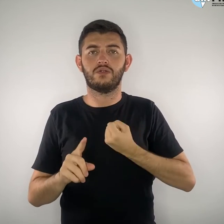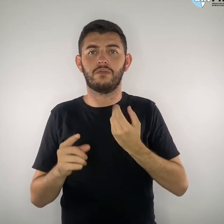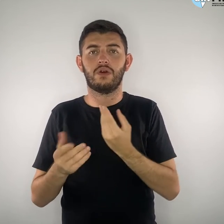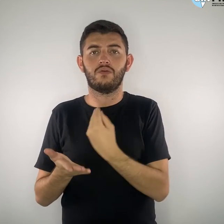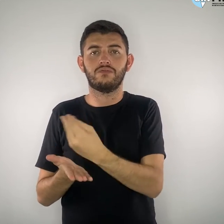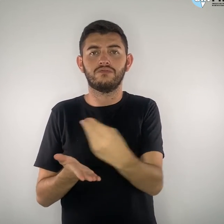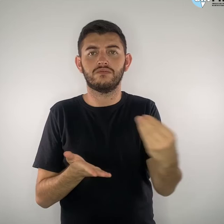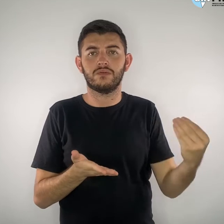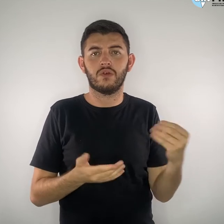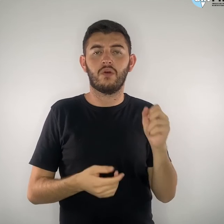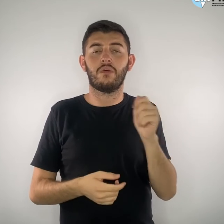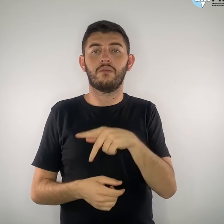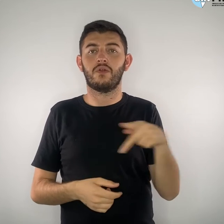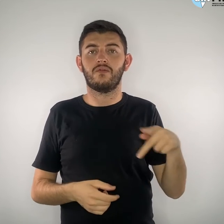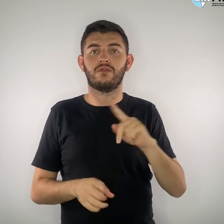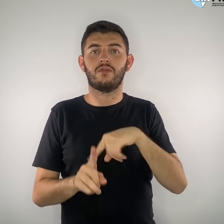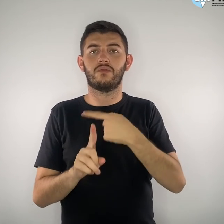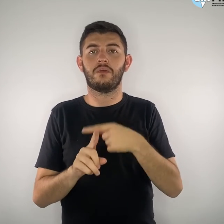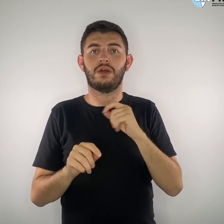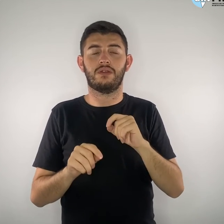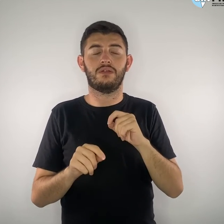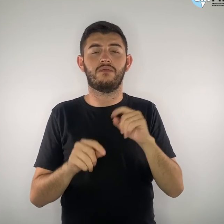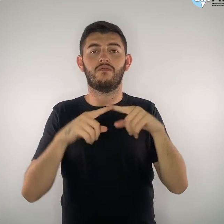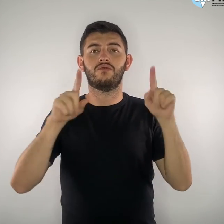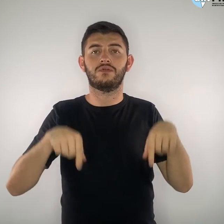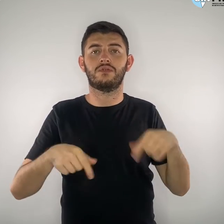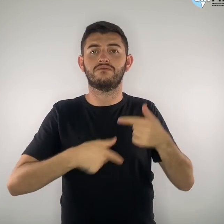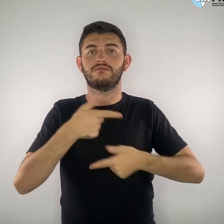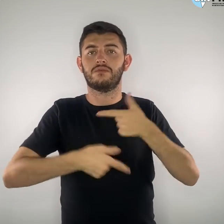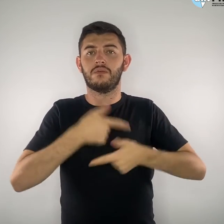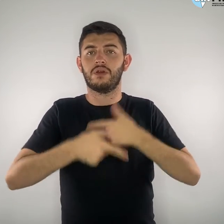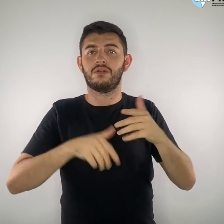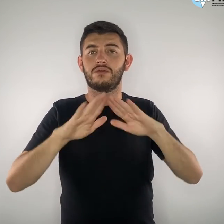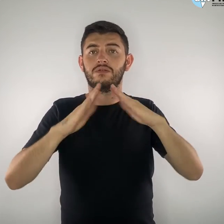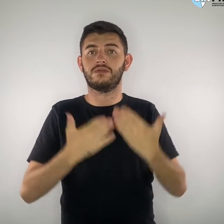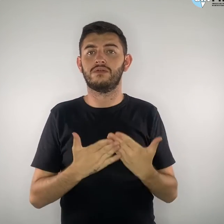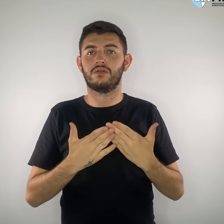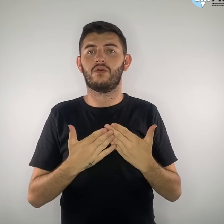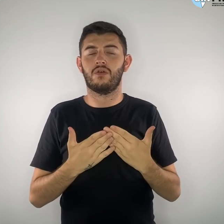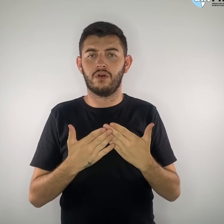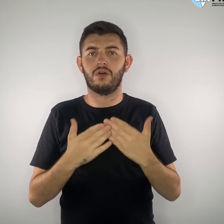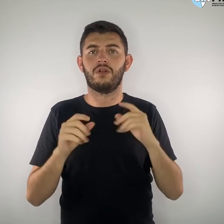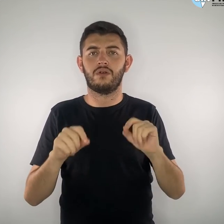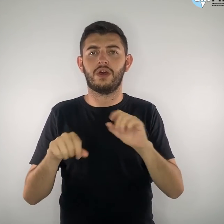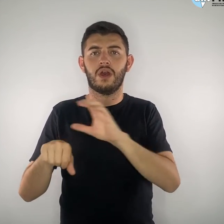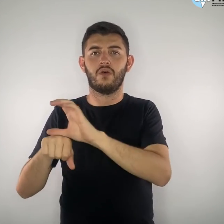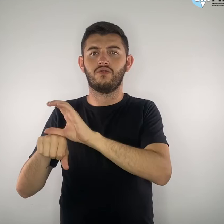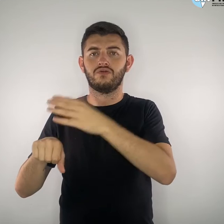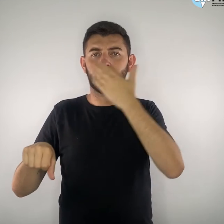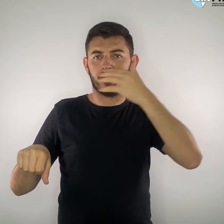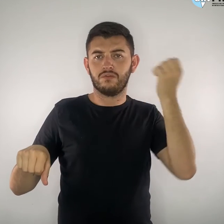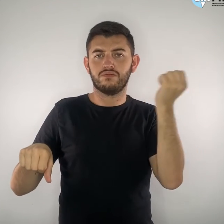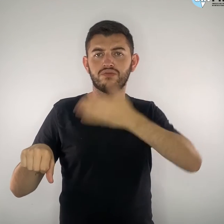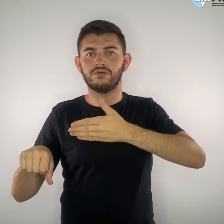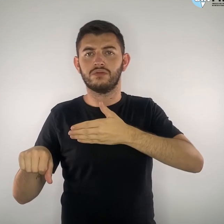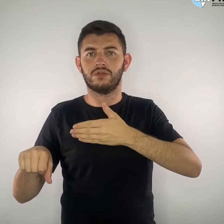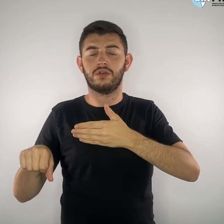da instituição de ensino, infringindo a Constituição Federal e induzindo os